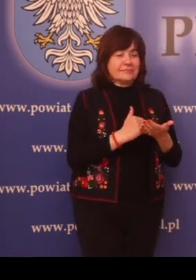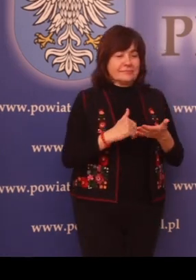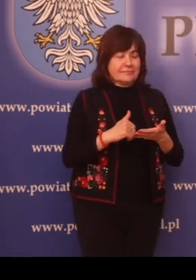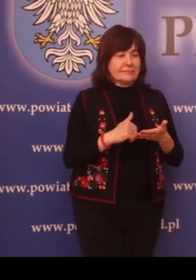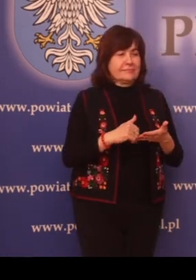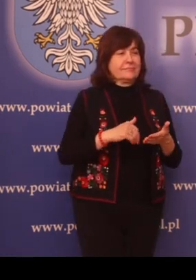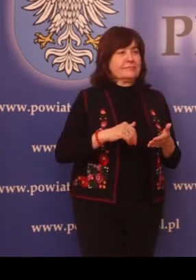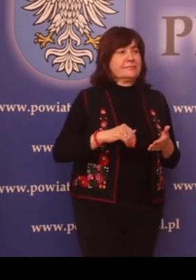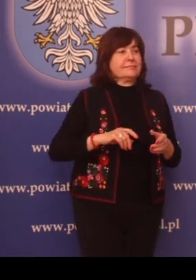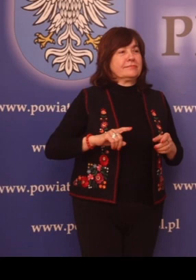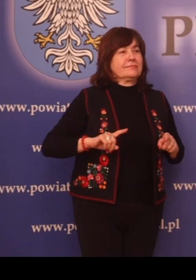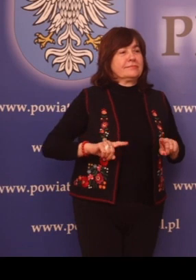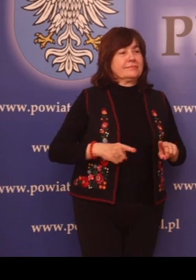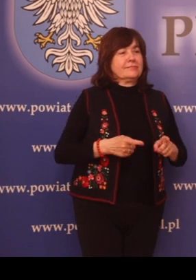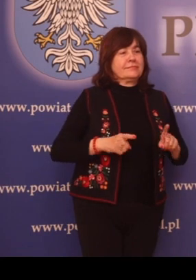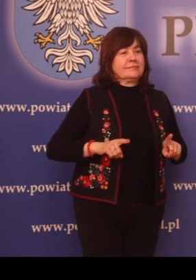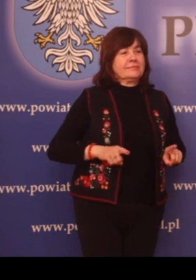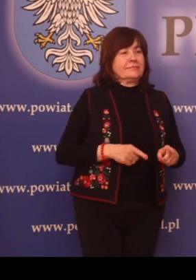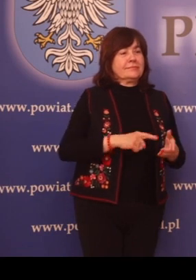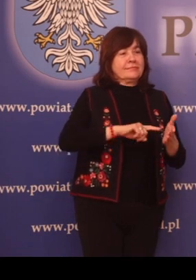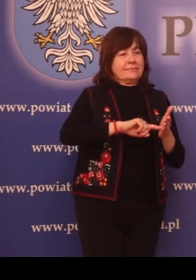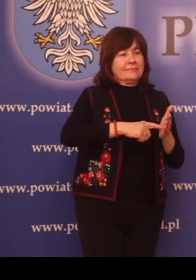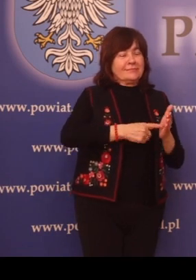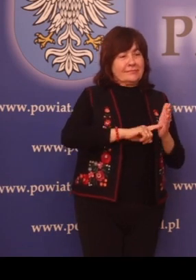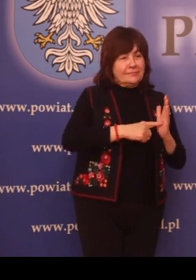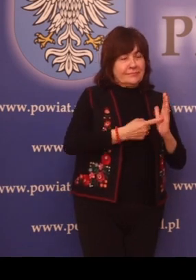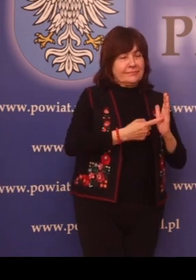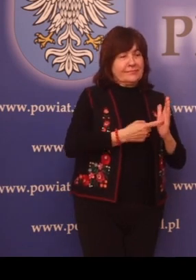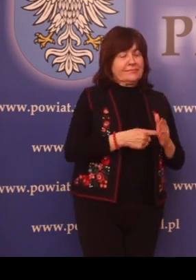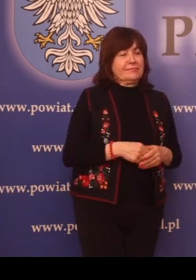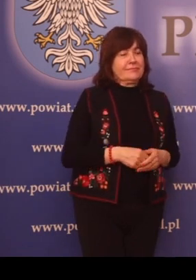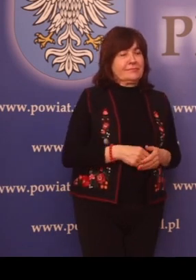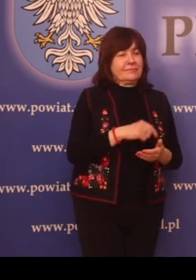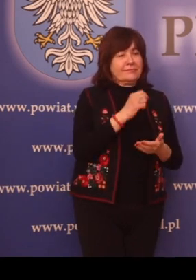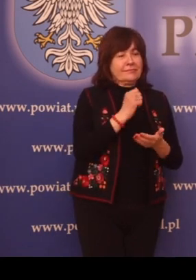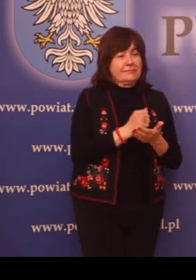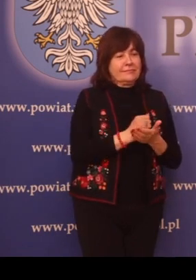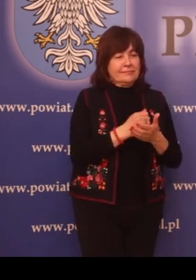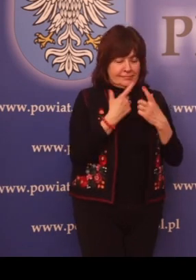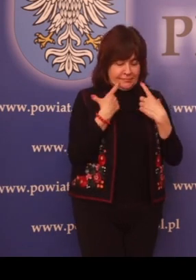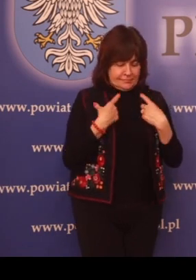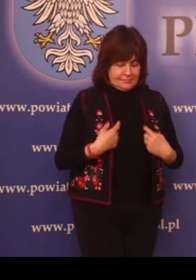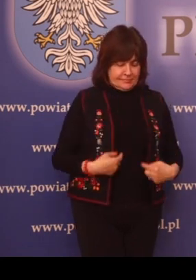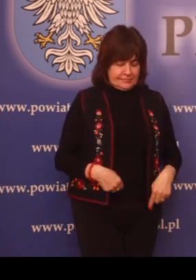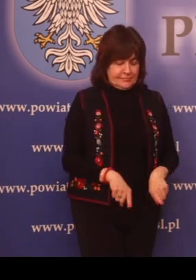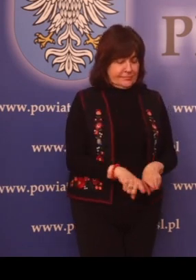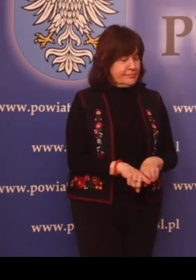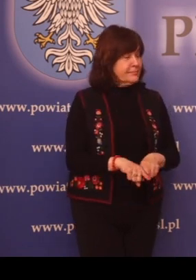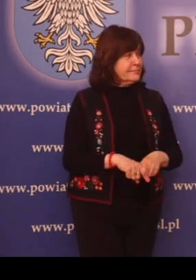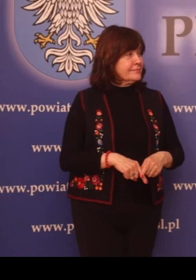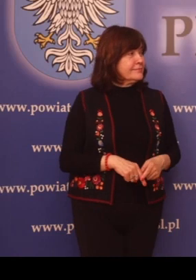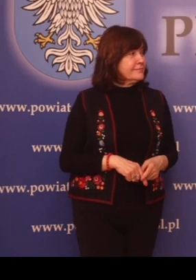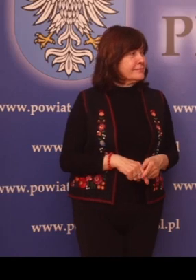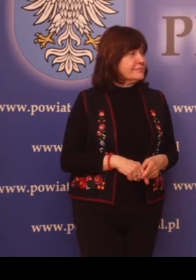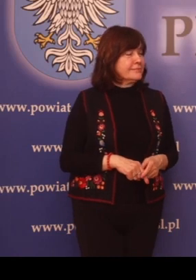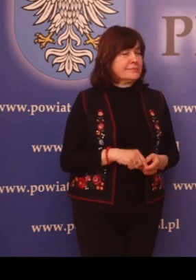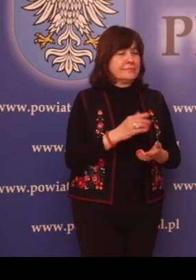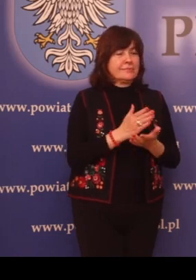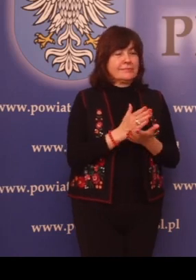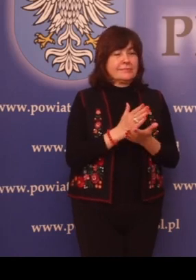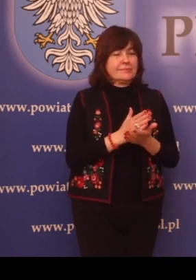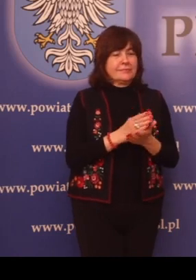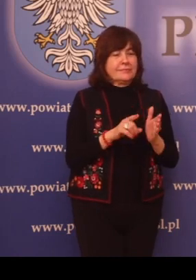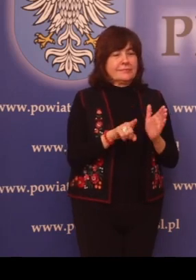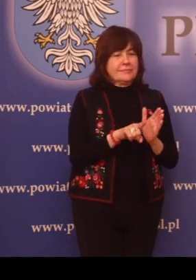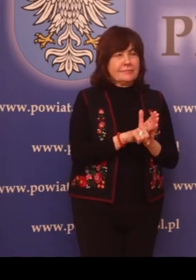Wydział organizacyjno-administracyjny i spraw obywatelskich. Pomoc